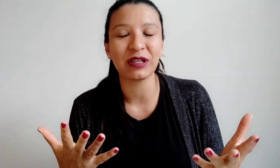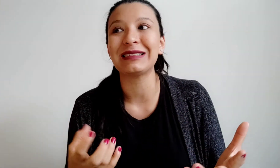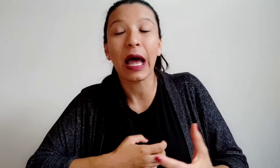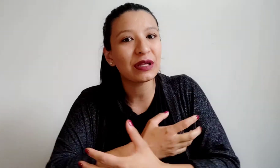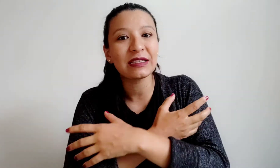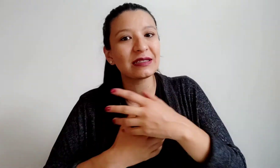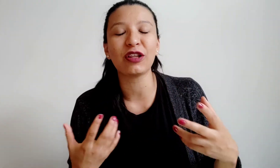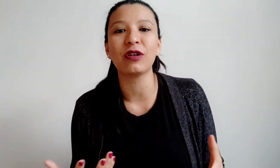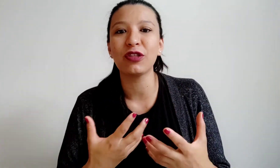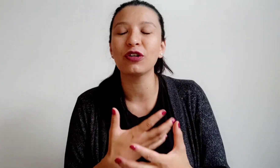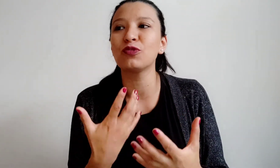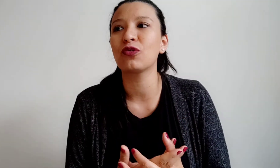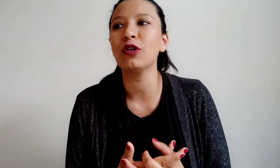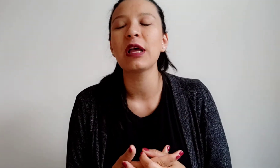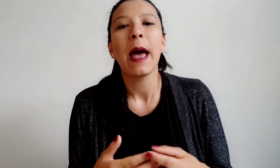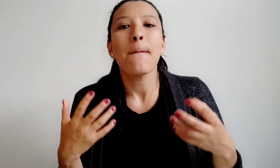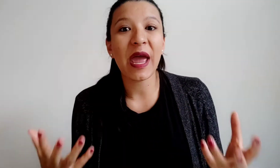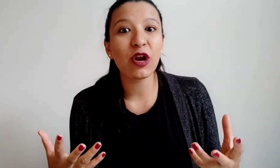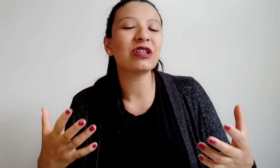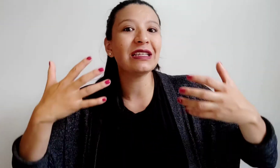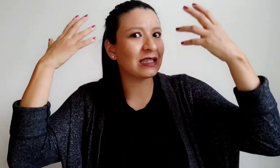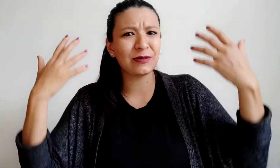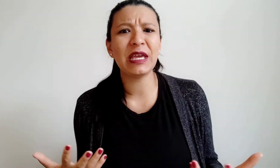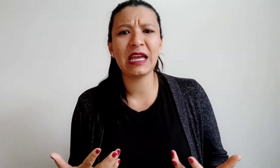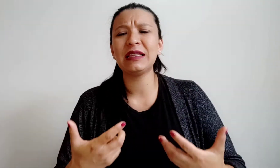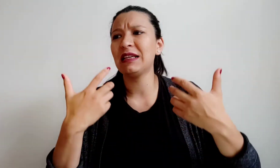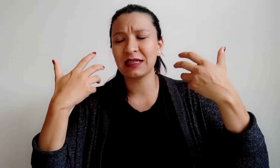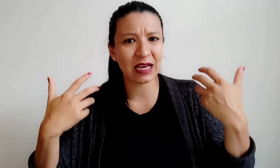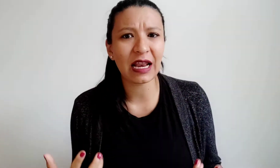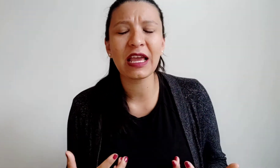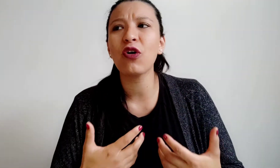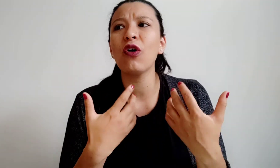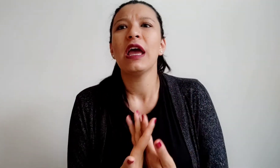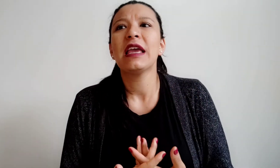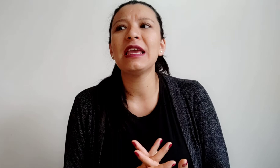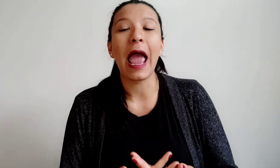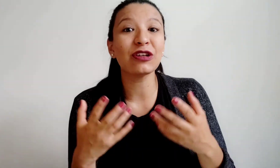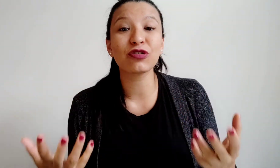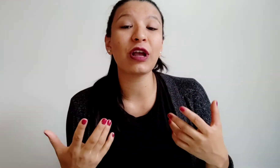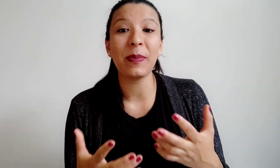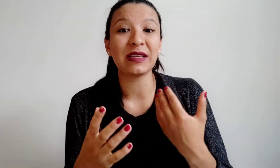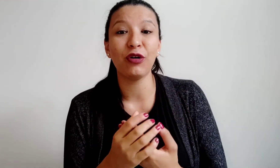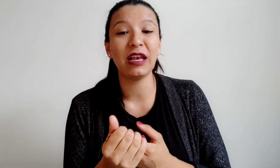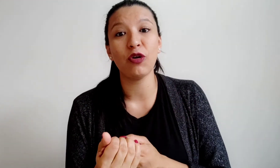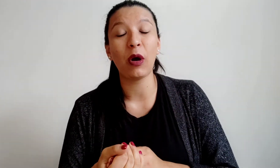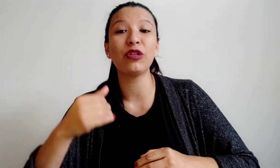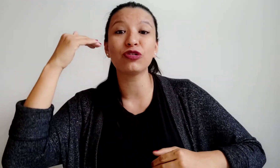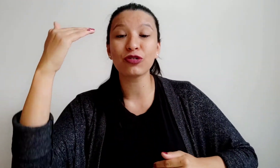o sea, sabes que te están doliendo los músculos, pero te sientes bien, te sientes enérgico y eso es lo que pasa con el idioma, cuando nosotros